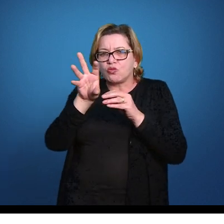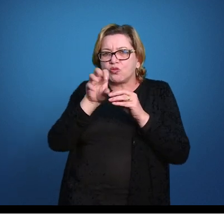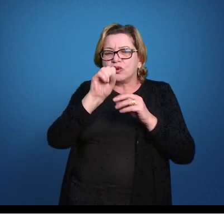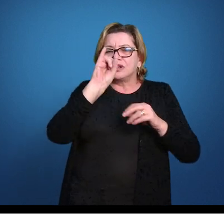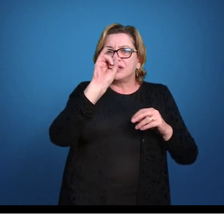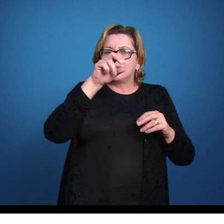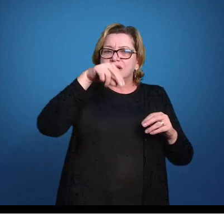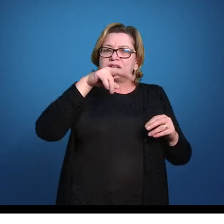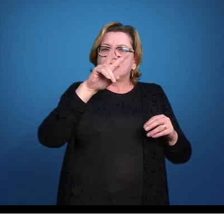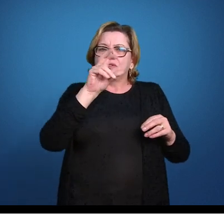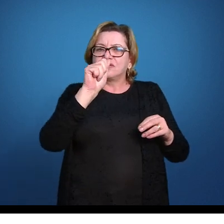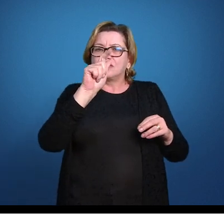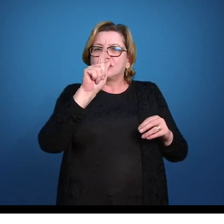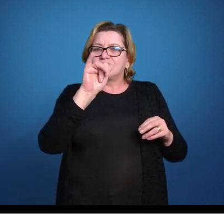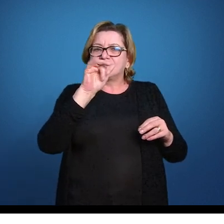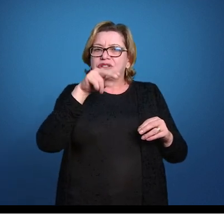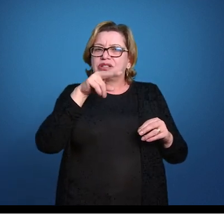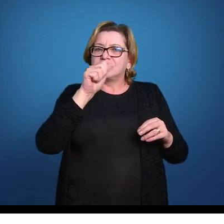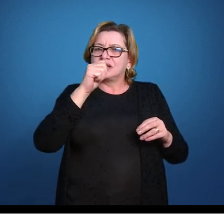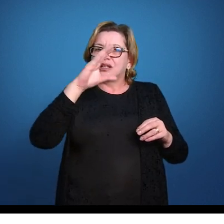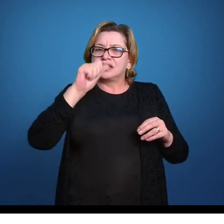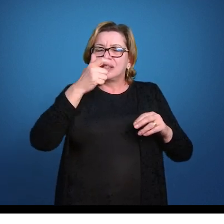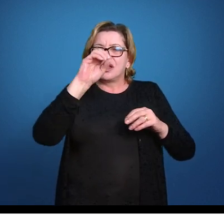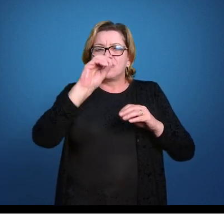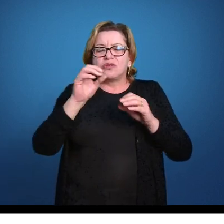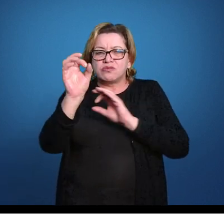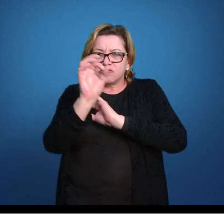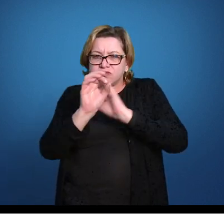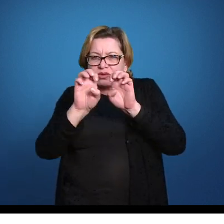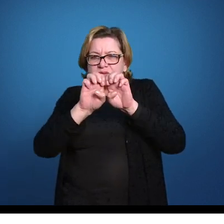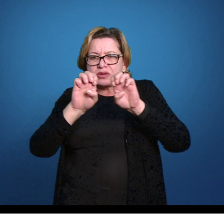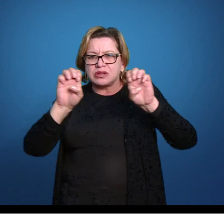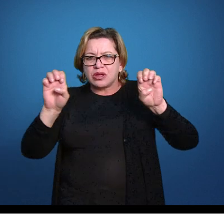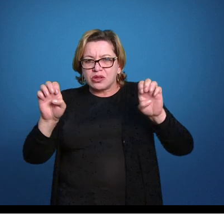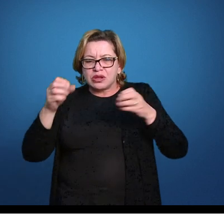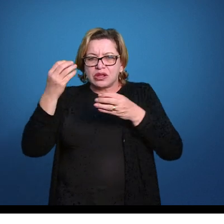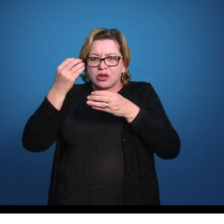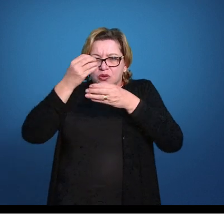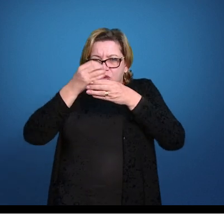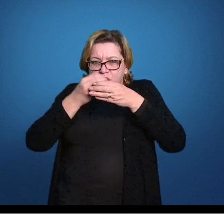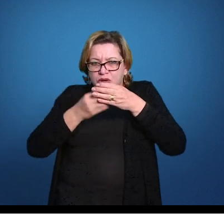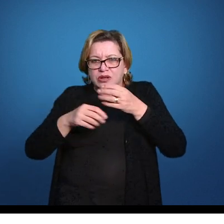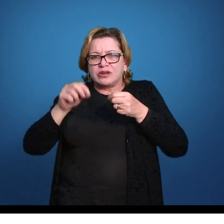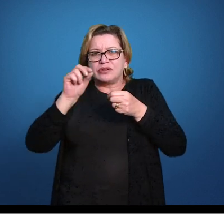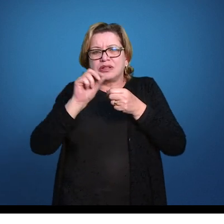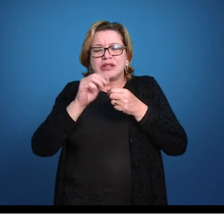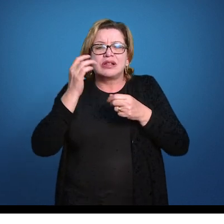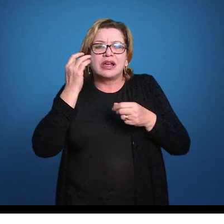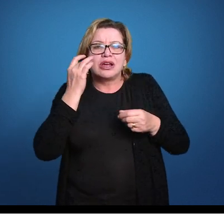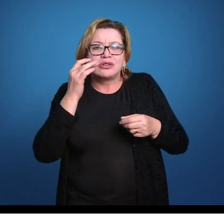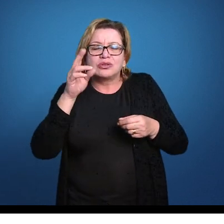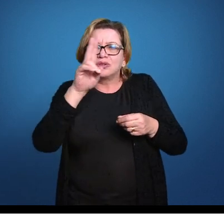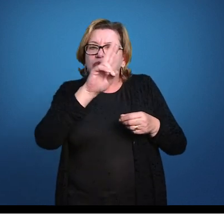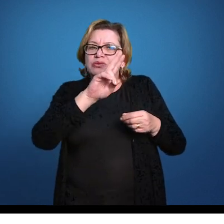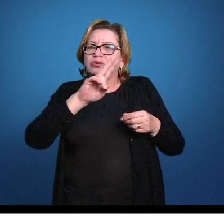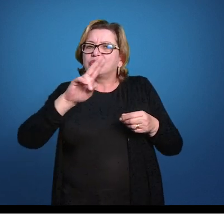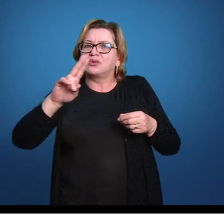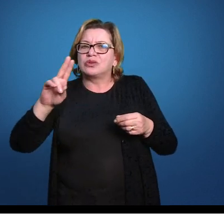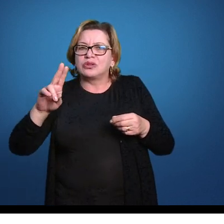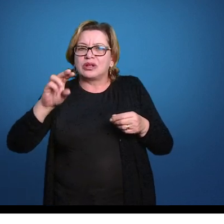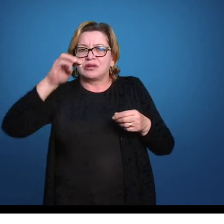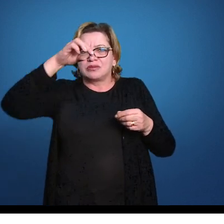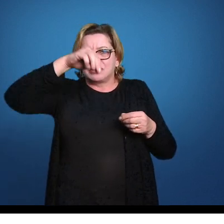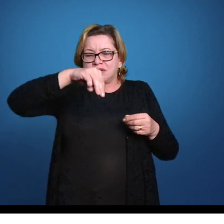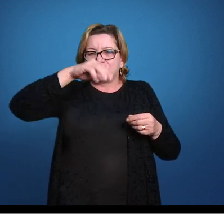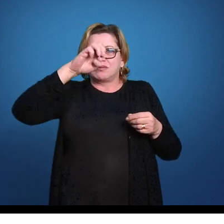formando já uma estrutura com uma cavidade aqui, então formando em azul o que a gente também chama de